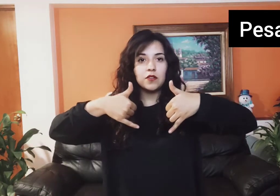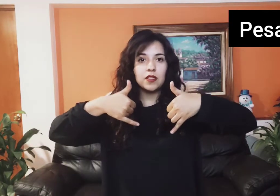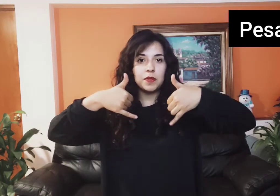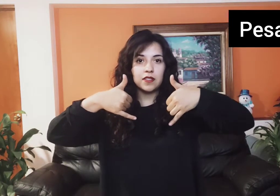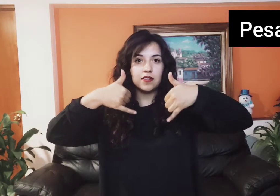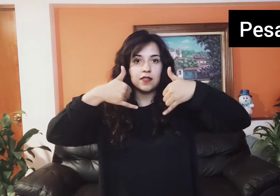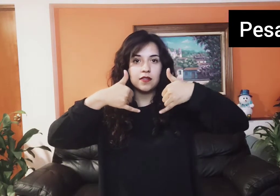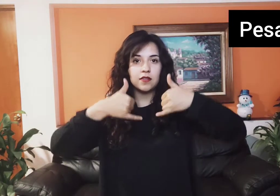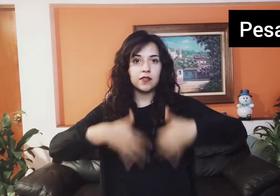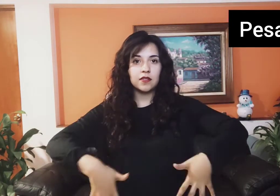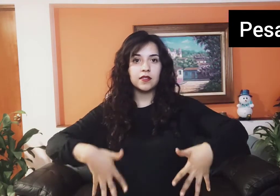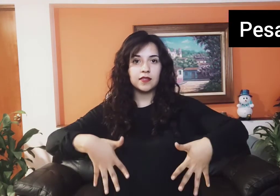abiertas.